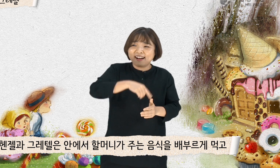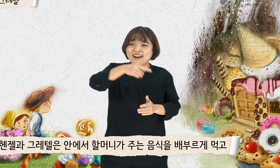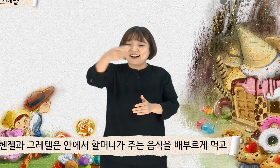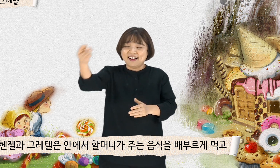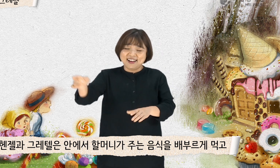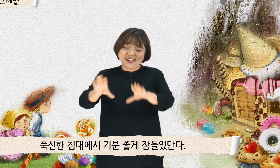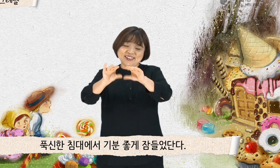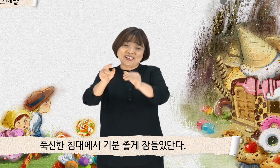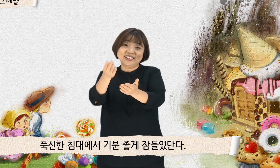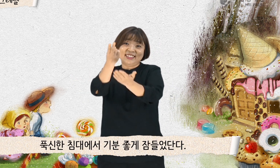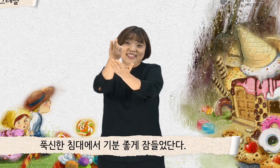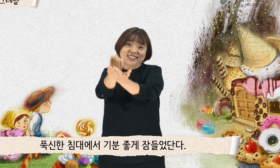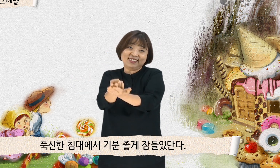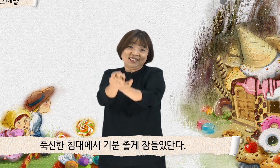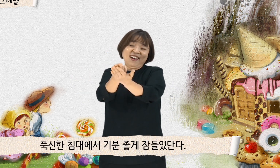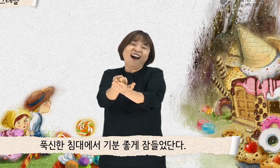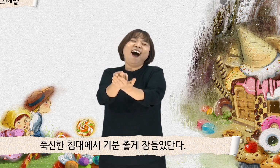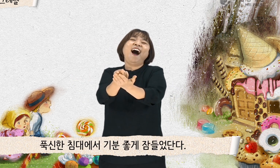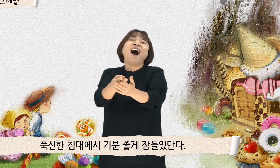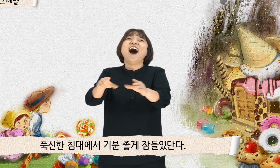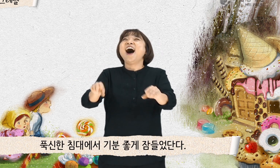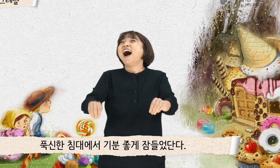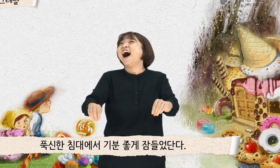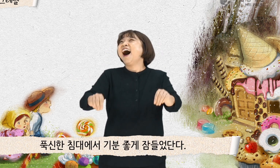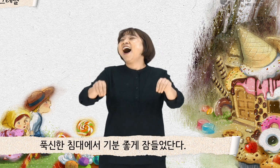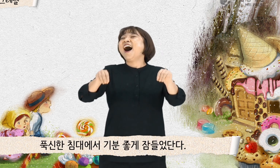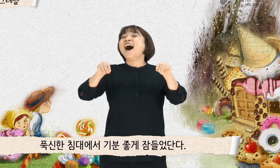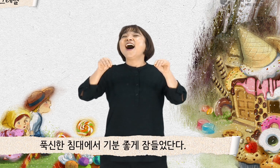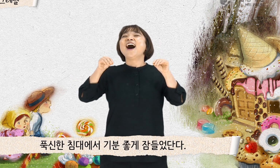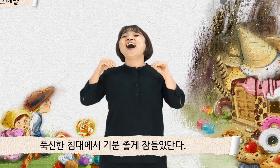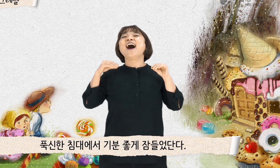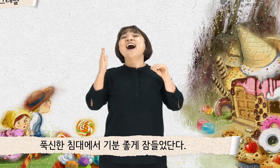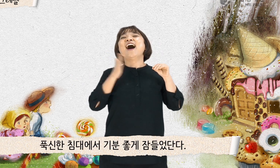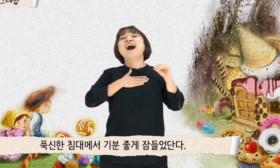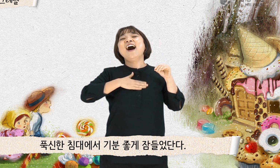푹신한 침대에서 기분 좋게 잠들었단다.